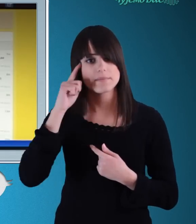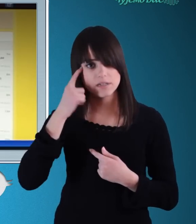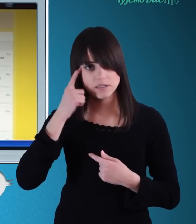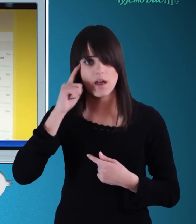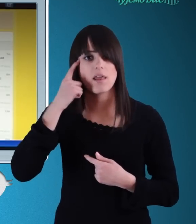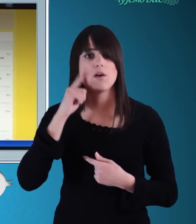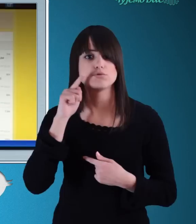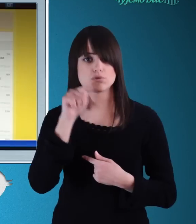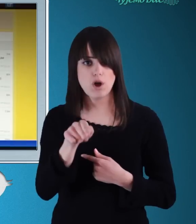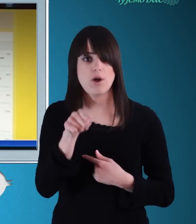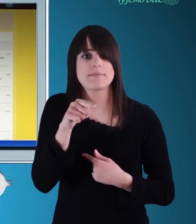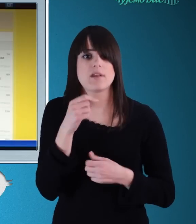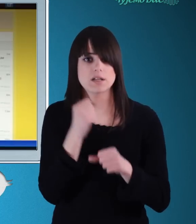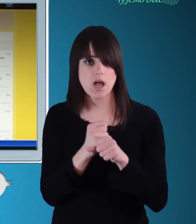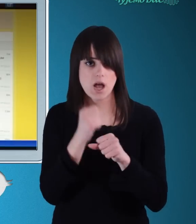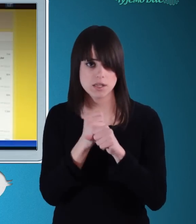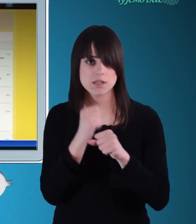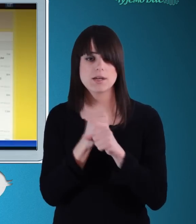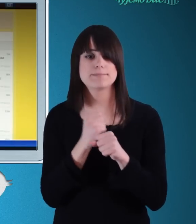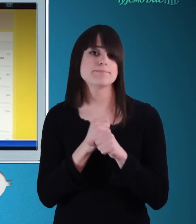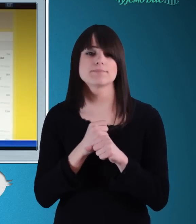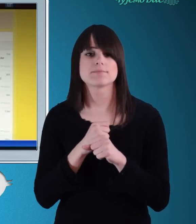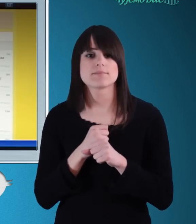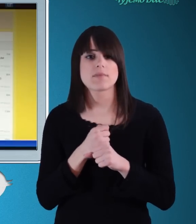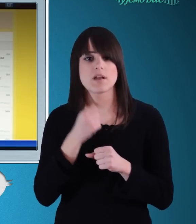Ukucaćete poruku koju želite da podelite javnošću.